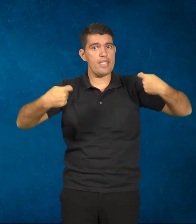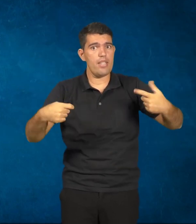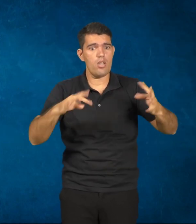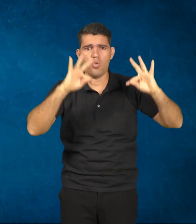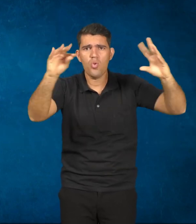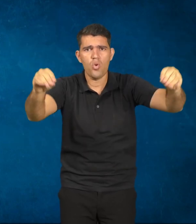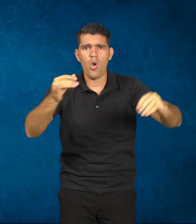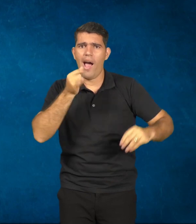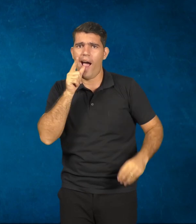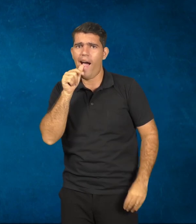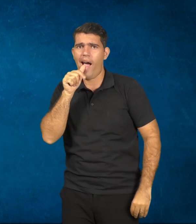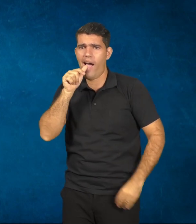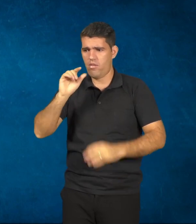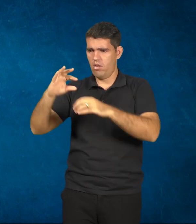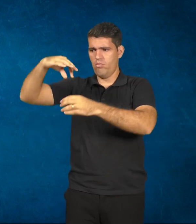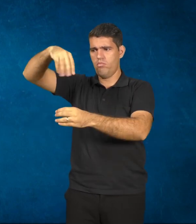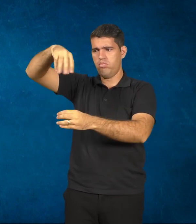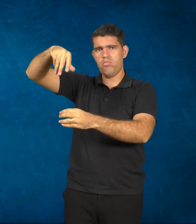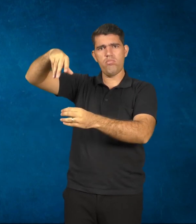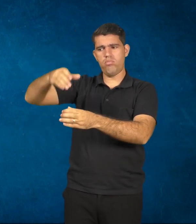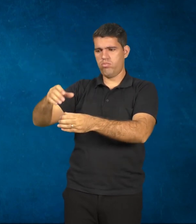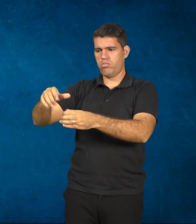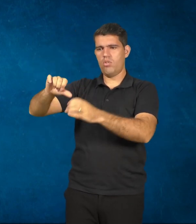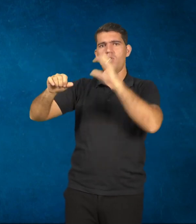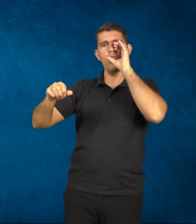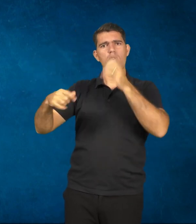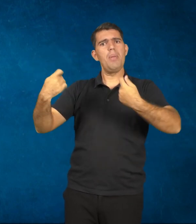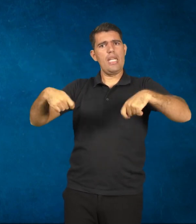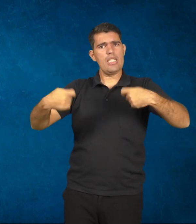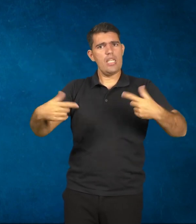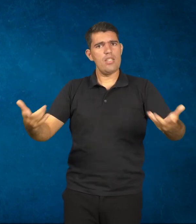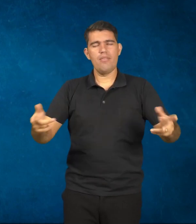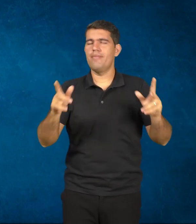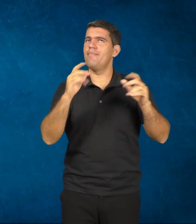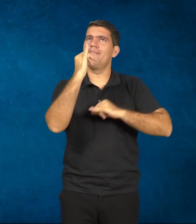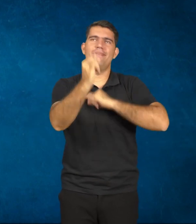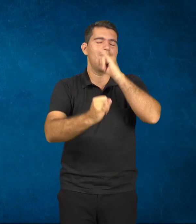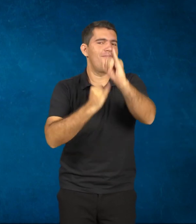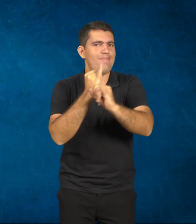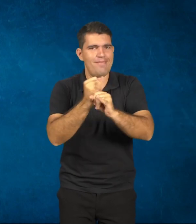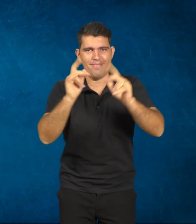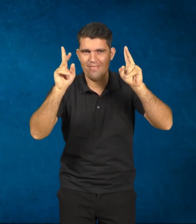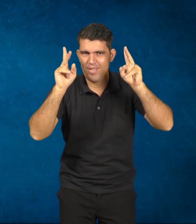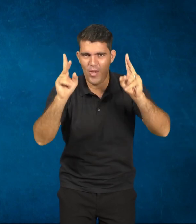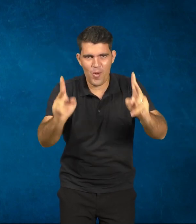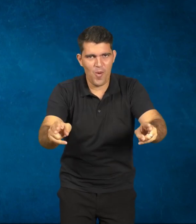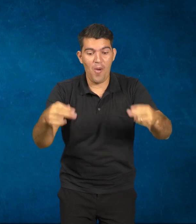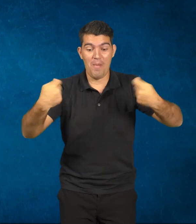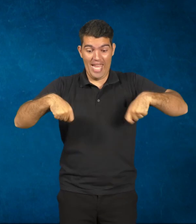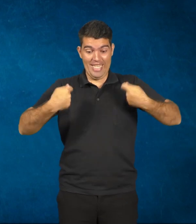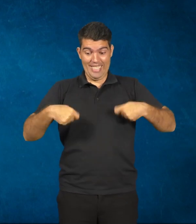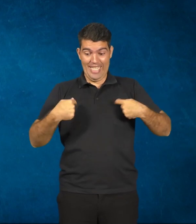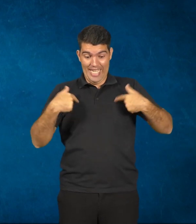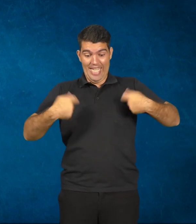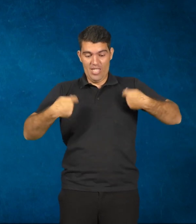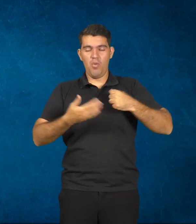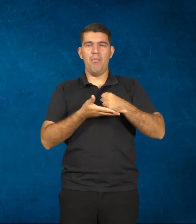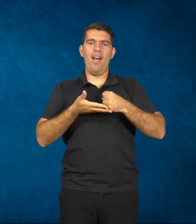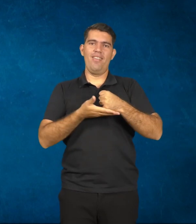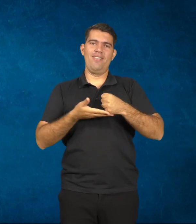água corrente, enfim, né? Então, a internet, hoje em dia, está nessa linha de necessidades básicas, né? Professor